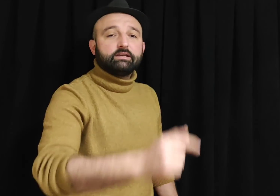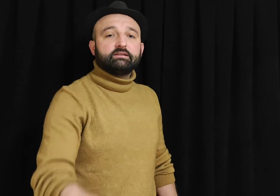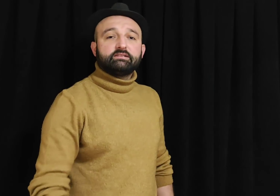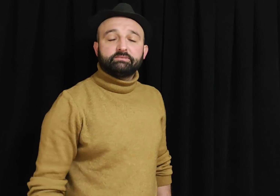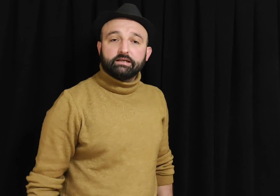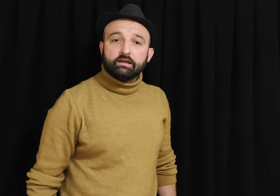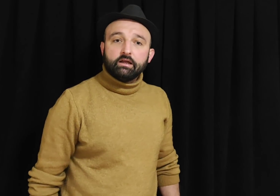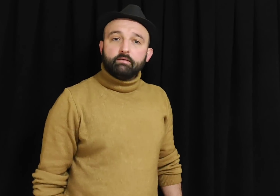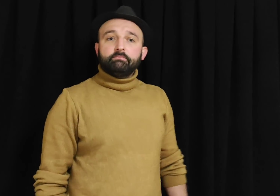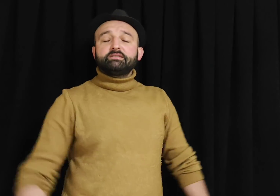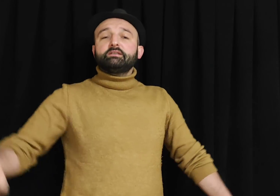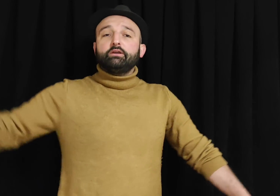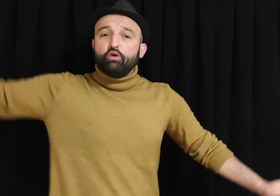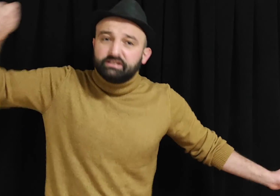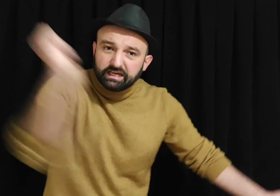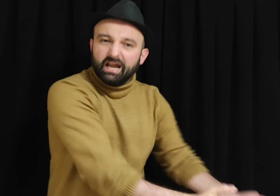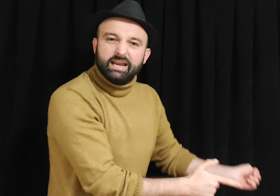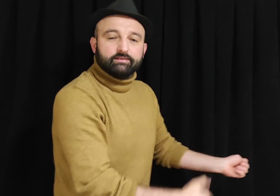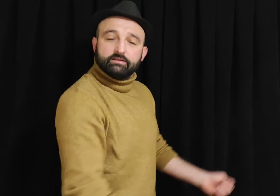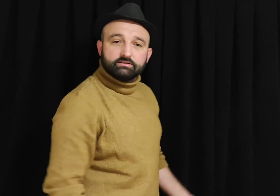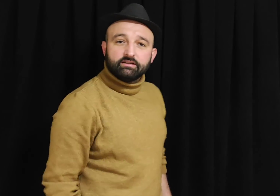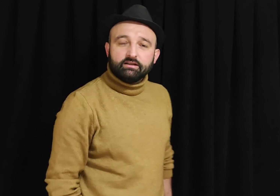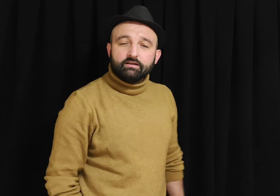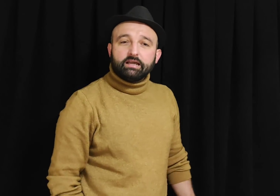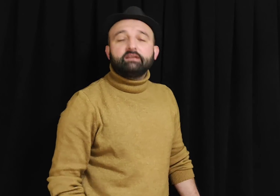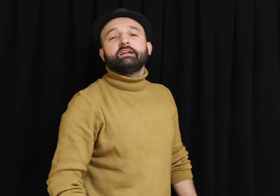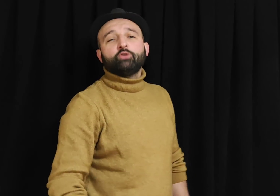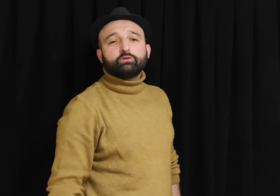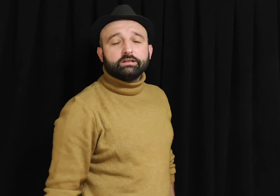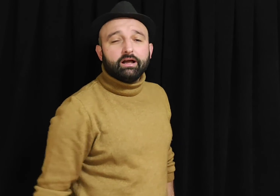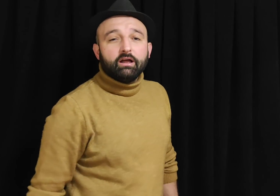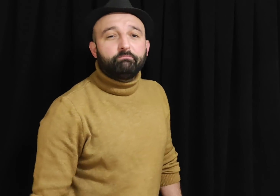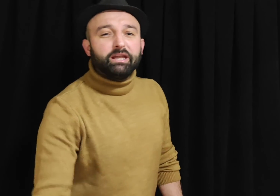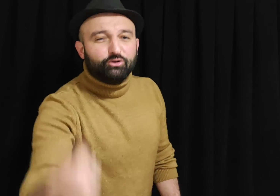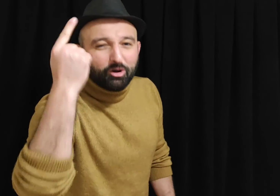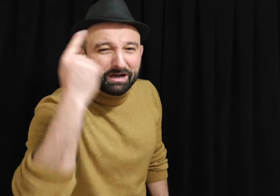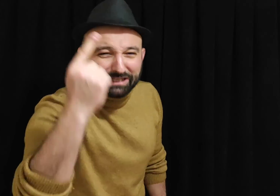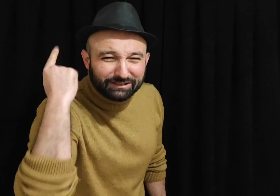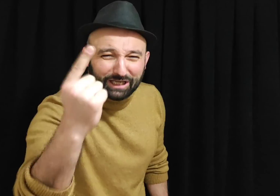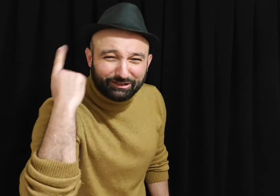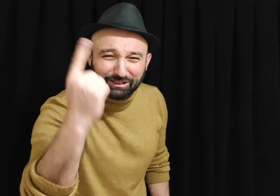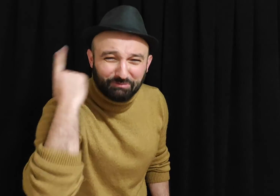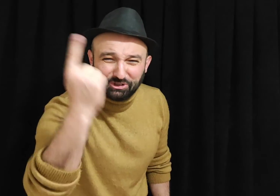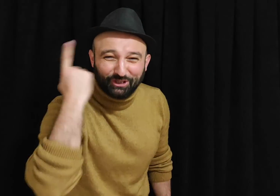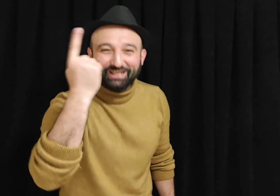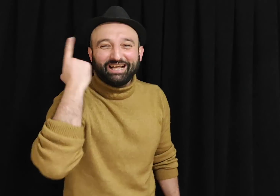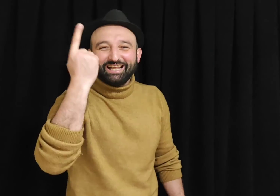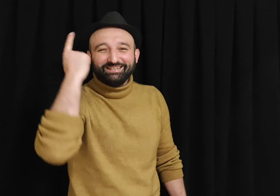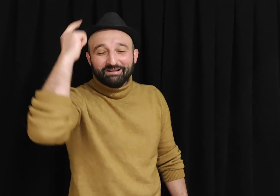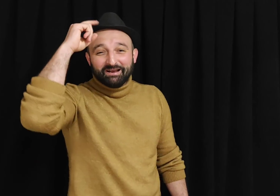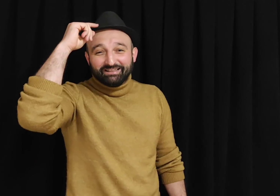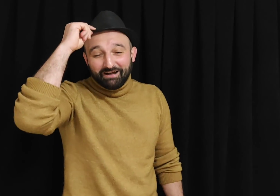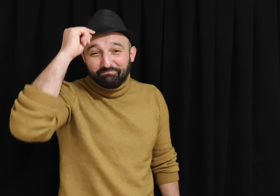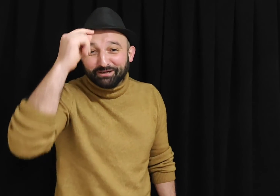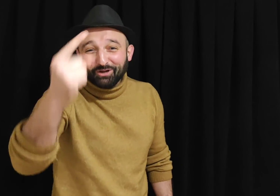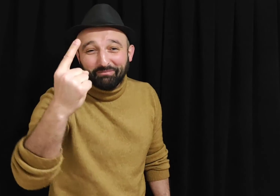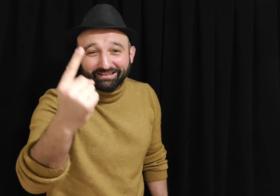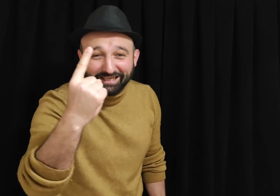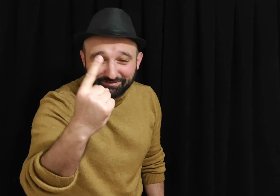dediniz bize. Bizi terörist ilan ettiniz. Gelinen noktada 1 domates 8,5 lira lan. Lan 1 domates.